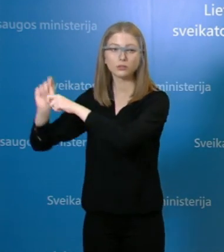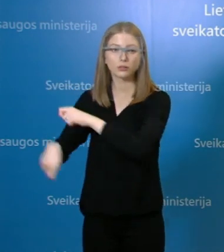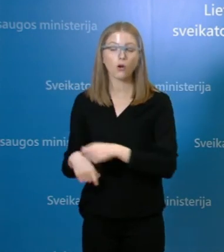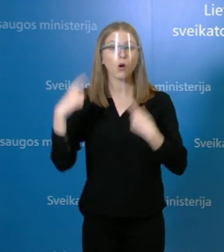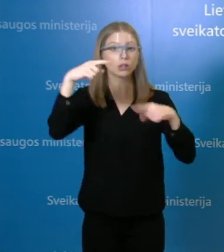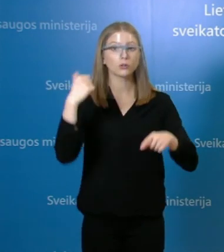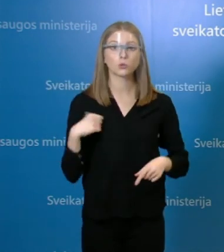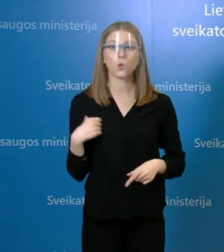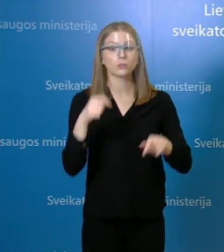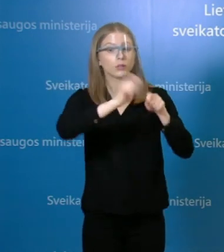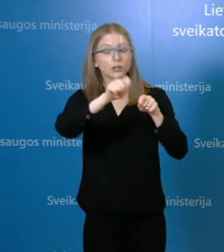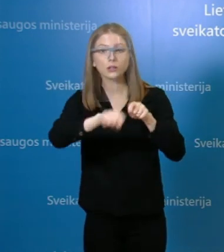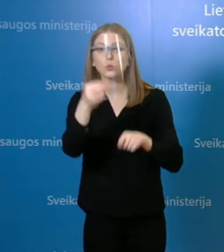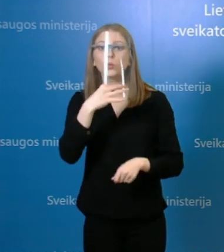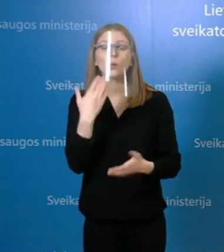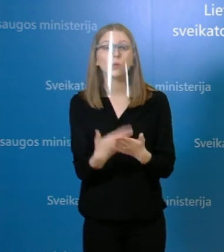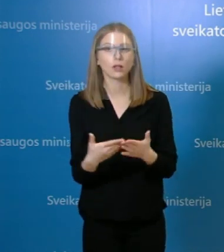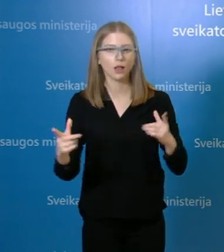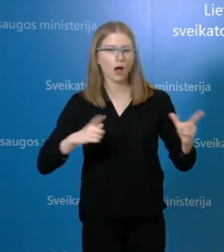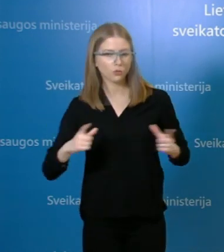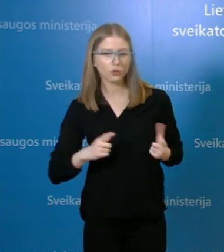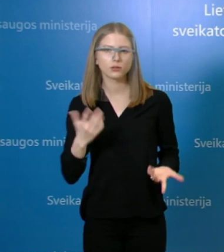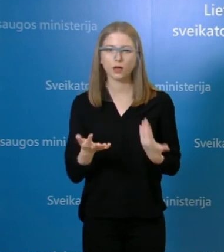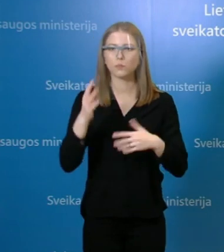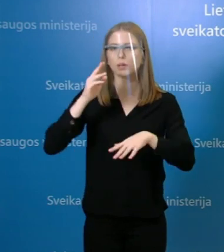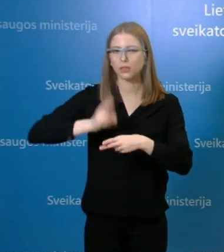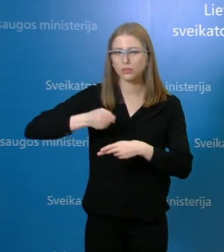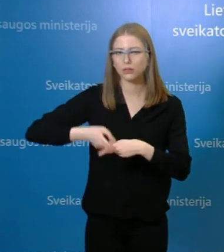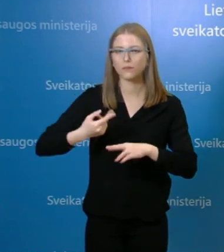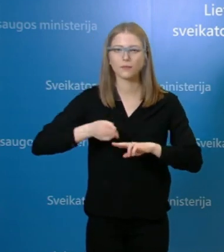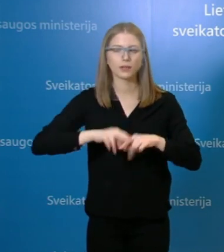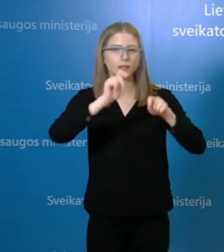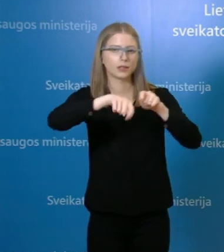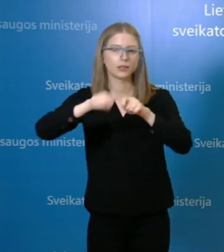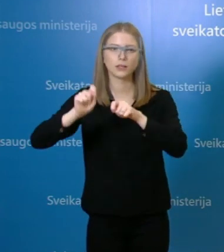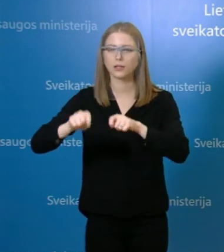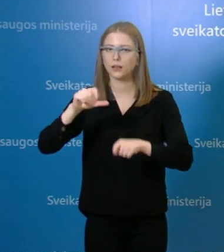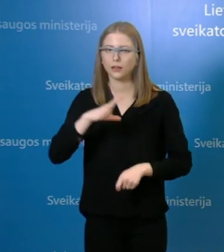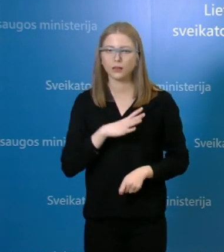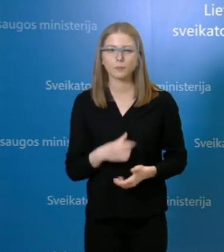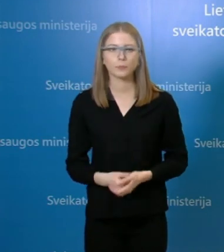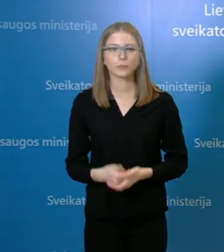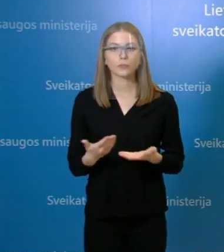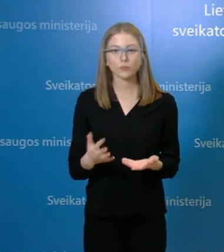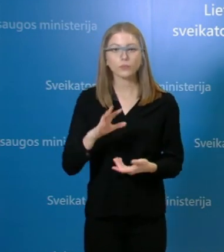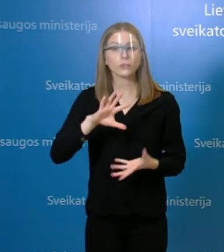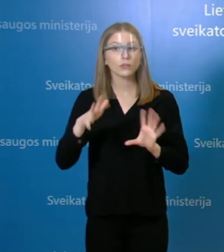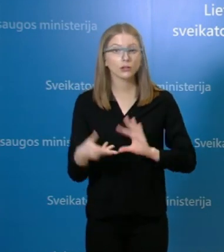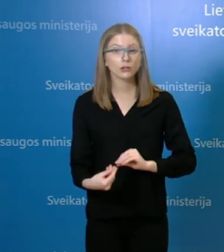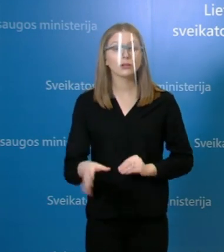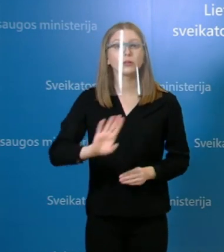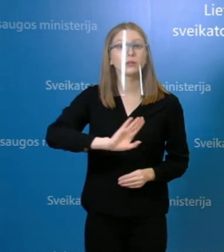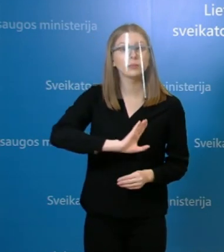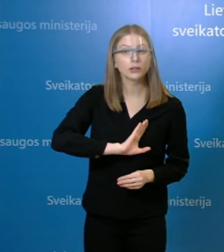ligos arba atostogų. Ir iš viso mirusijų, kurių pagrindinę mirties priežastis, susijusiu su Vilniaus miesto